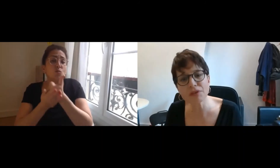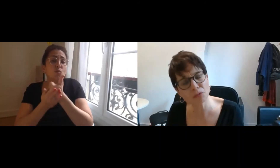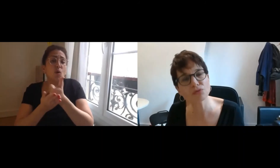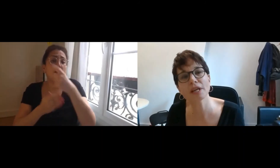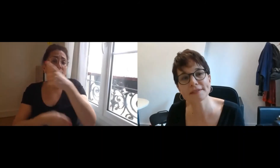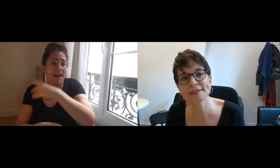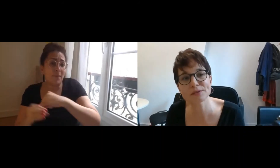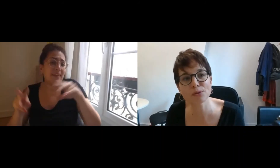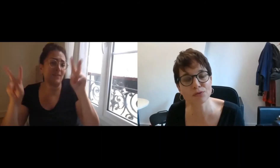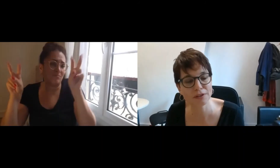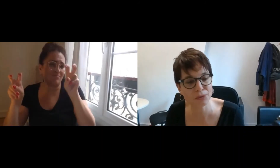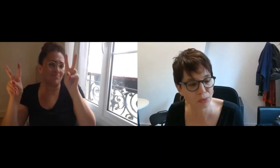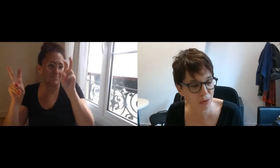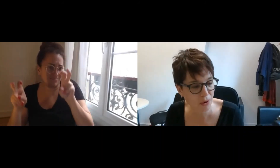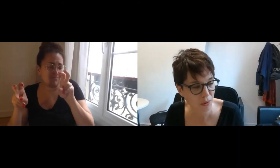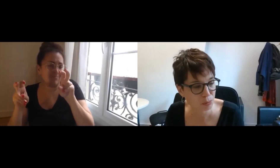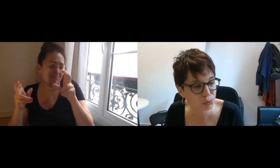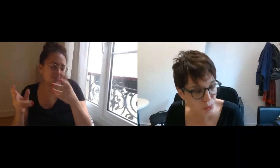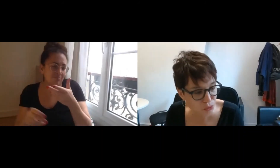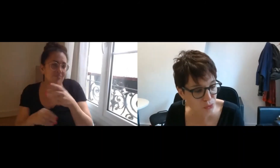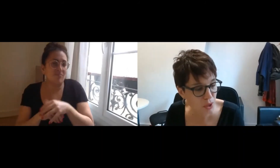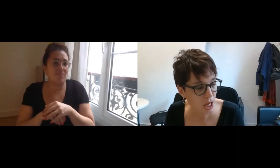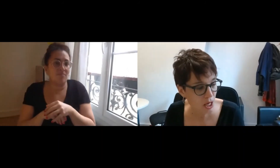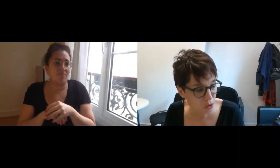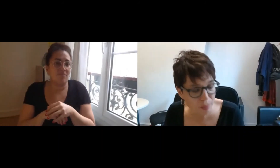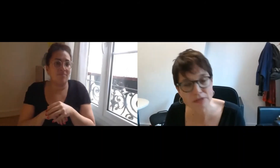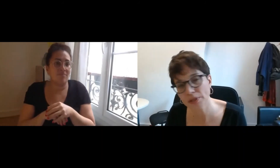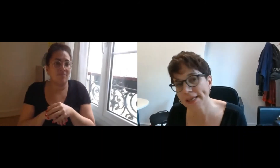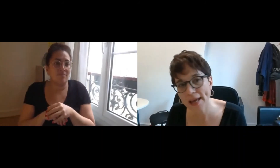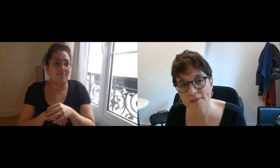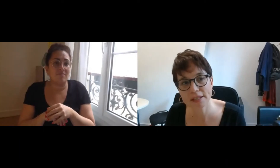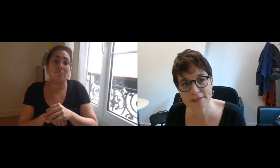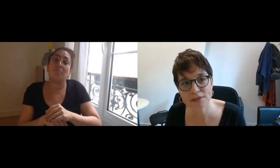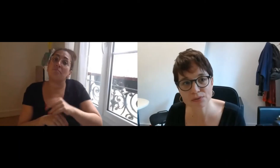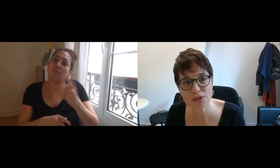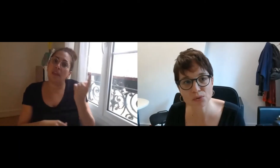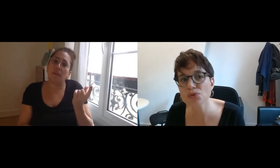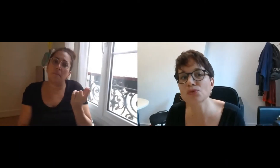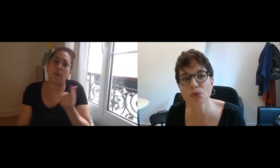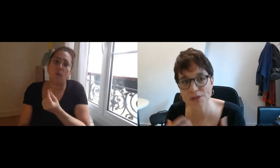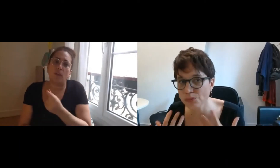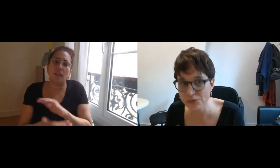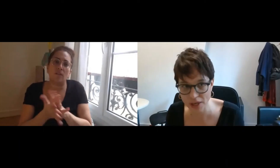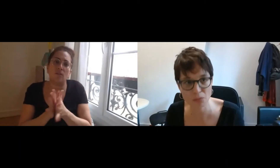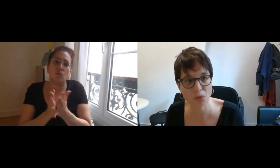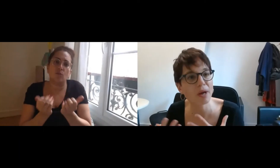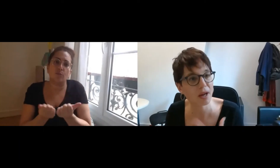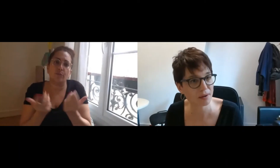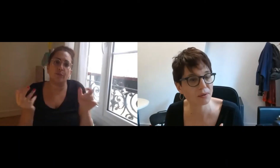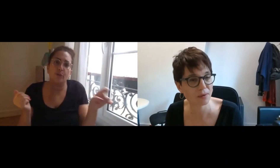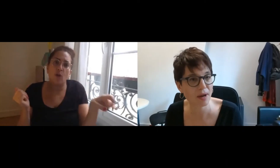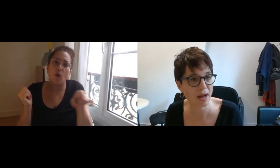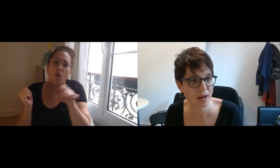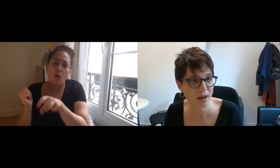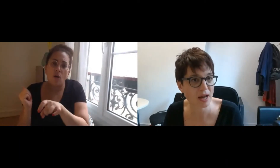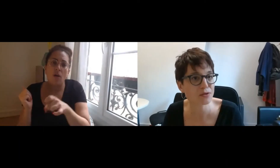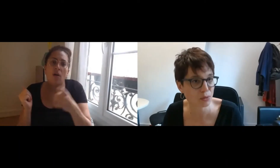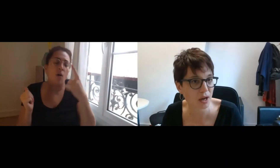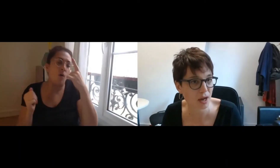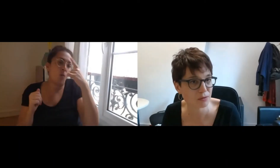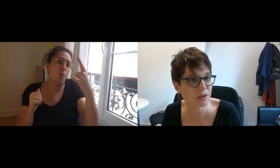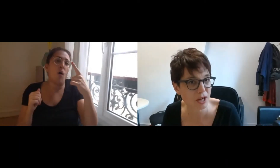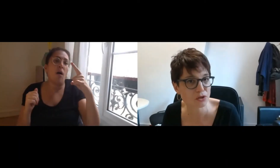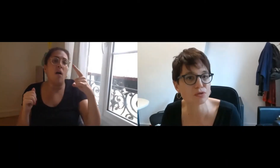mais vraiment je voudrais insister sur le fait que pour nous le partenariat avec les associations ne se résume vraiment pas à